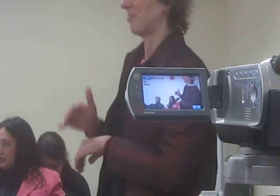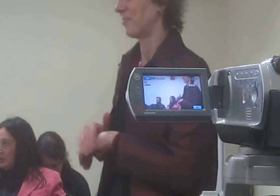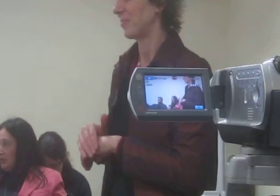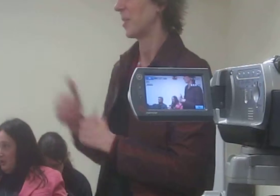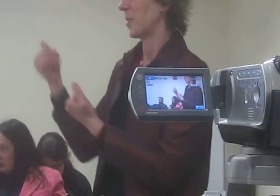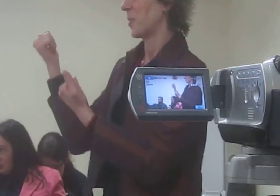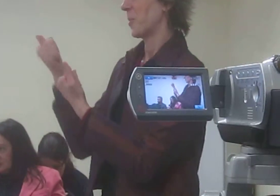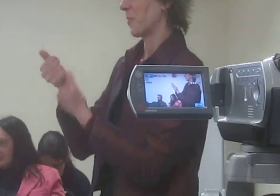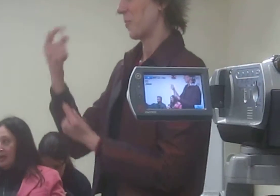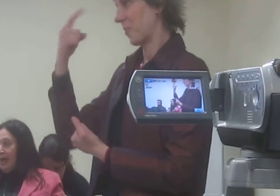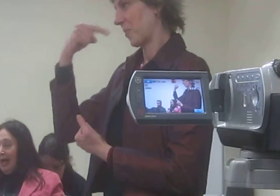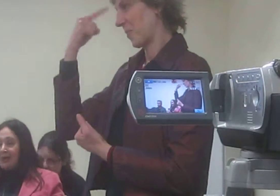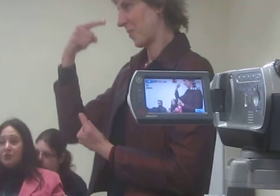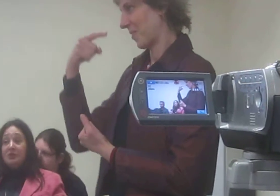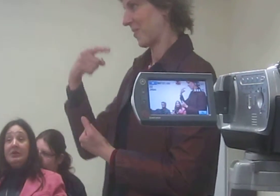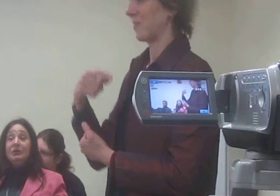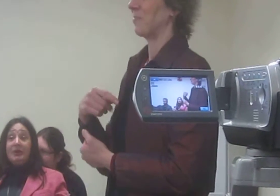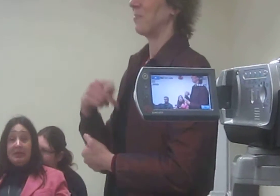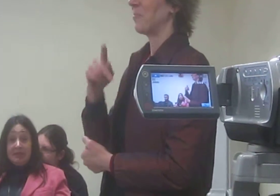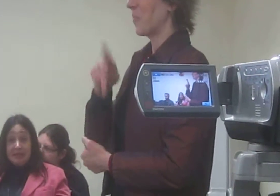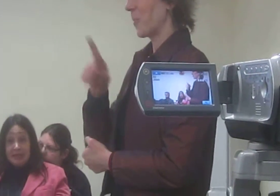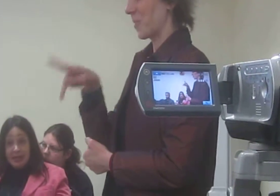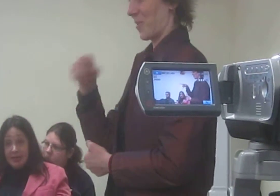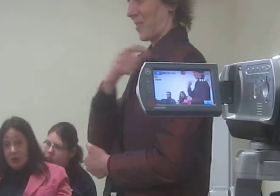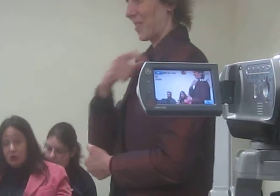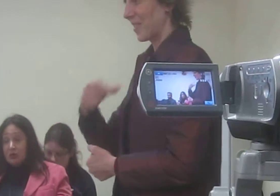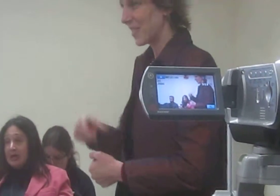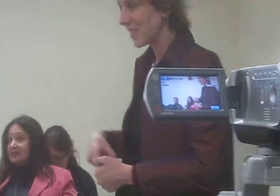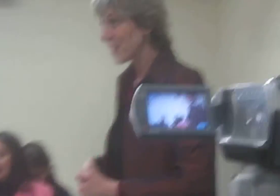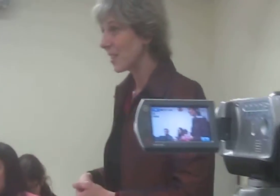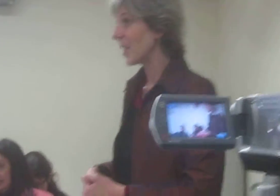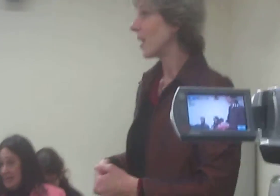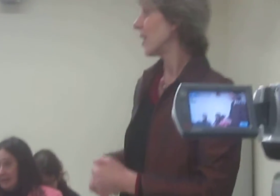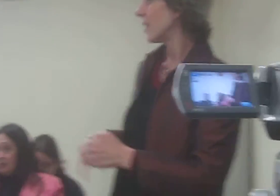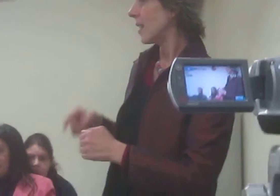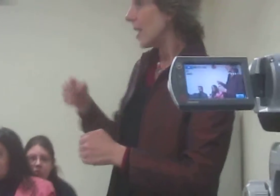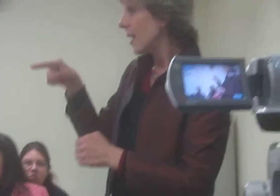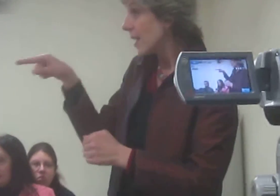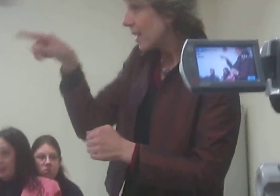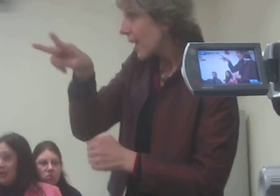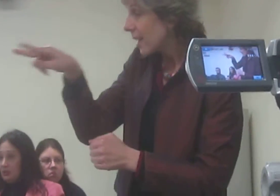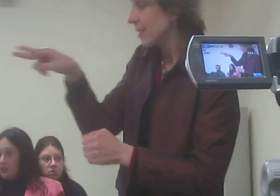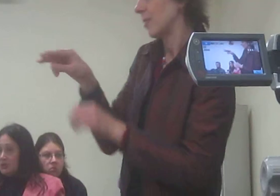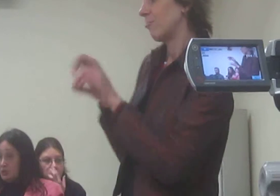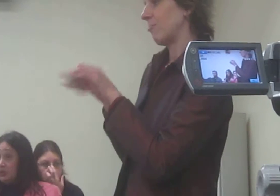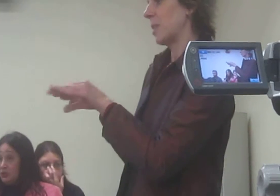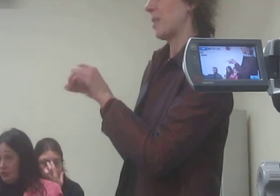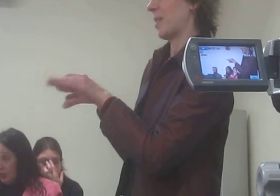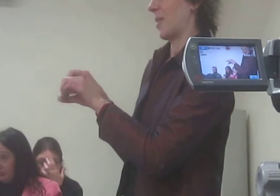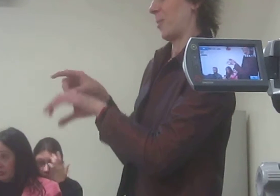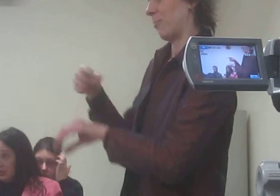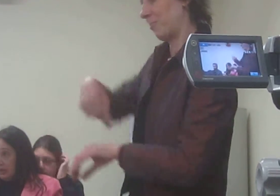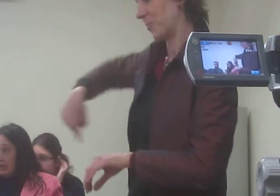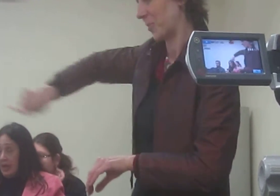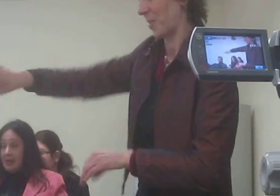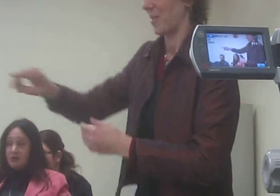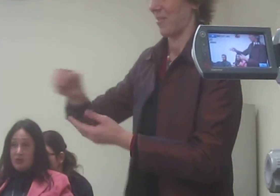professora. Nos ajudando a entender toda essa realidade que para a gente também é tudo isso muito novo. Eu sou